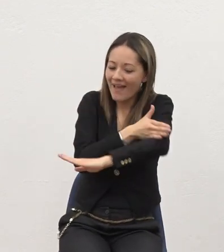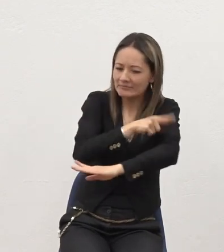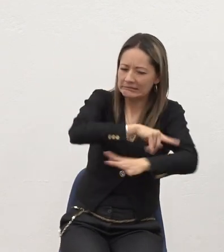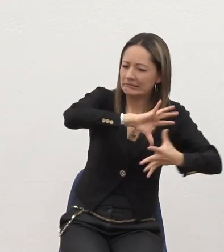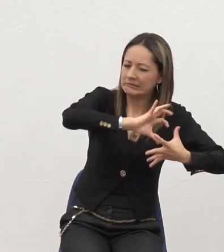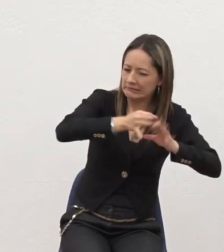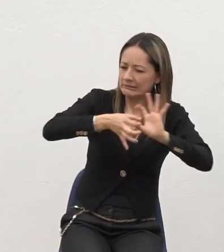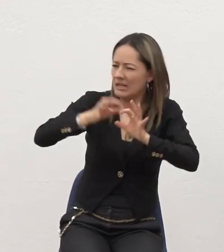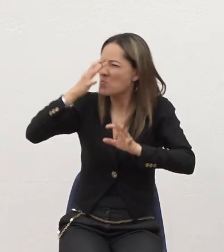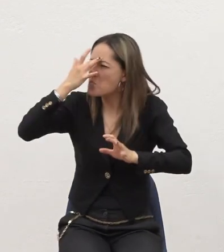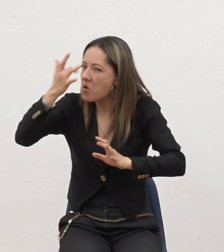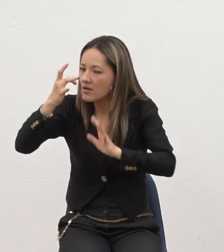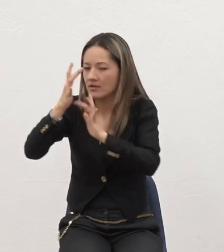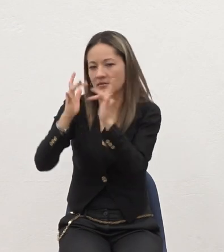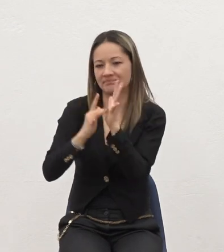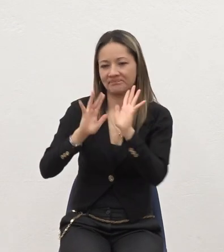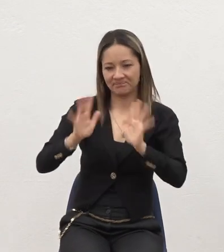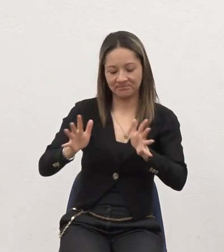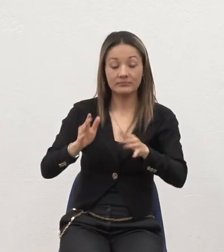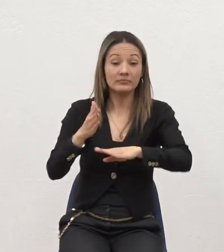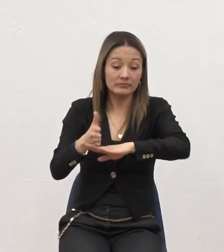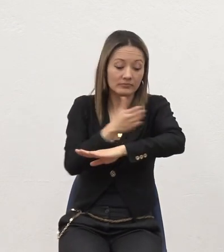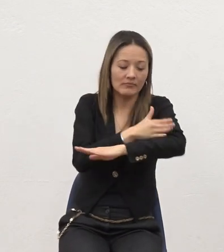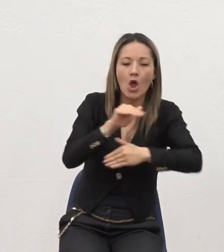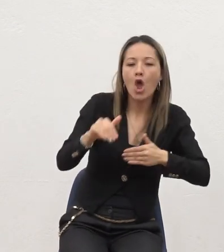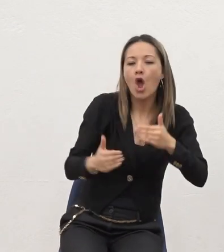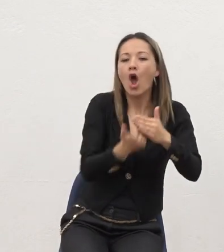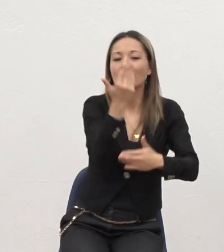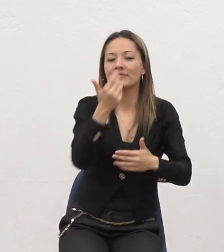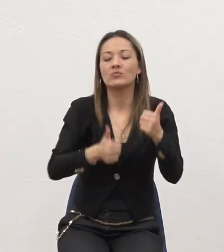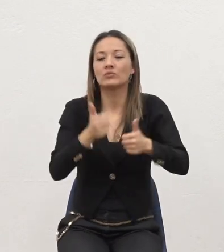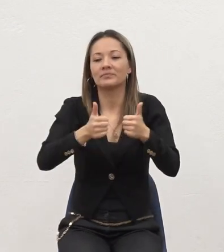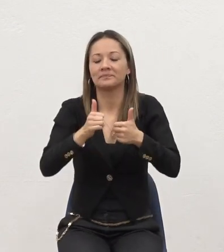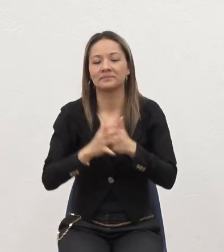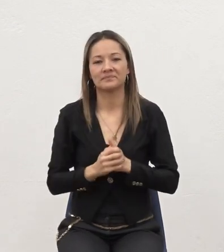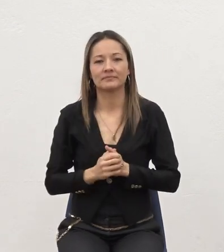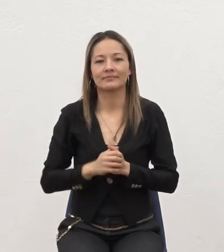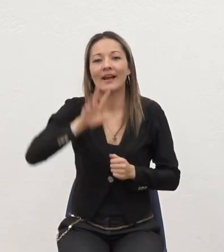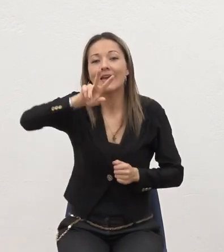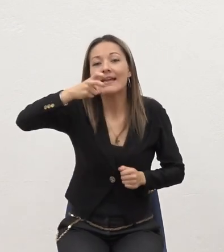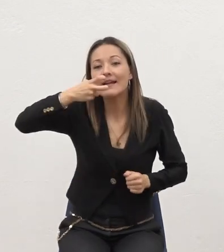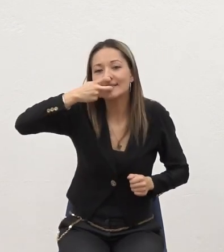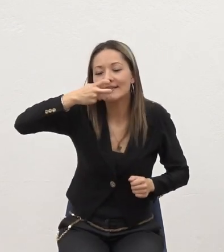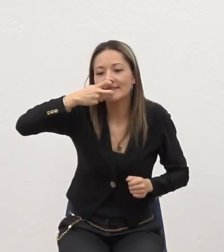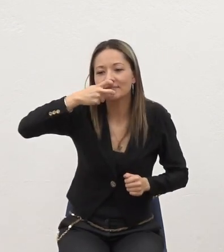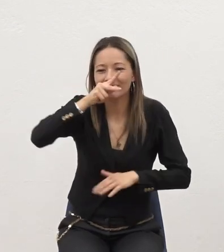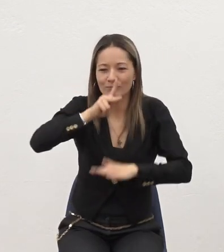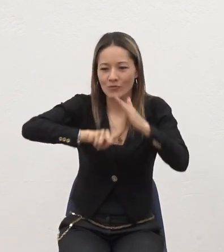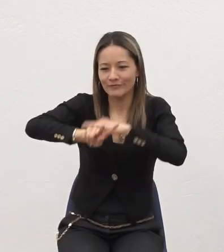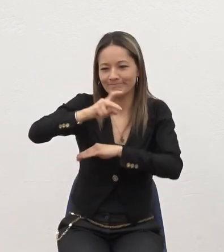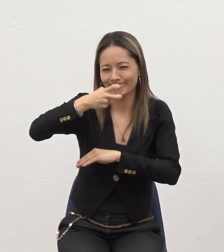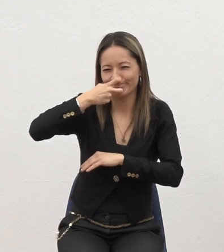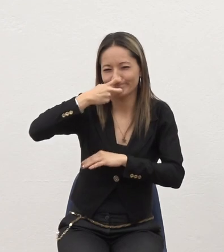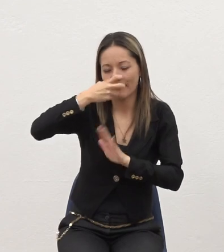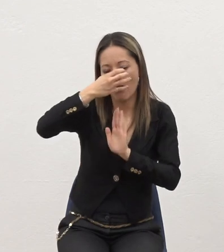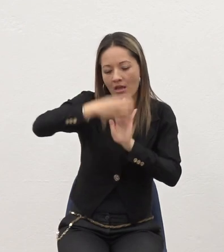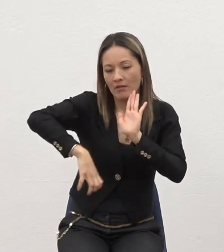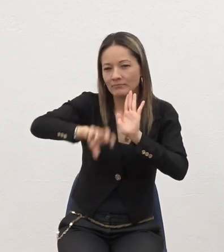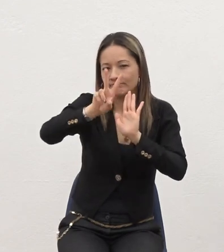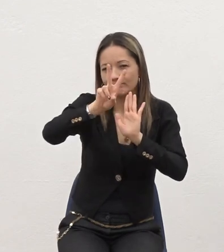Bien Entonces vamos a empezar Por favor Con Isaías Capítulo 7 Versículo